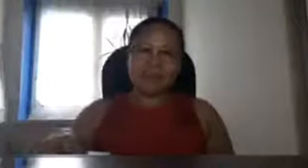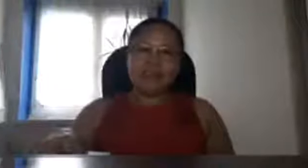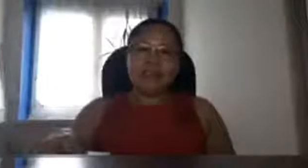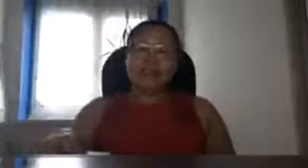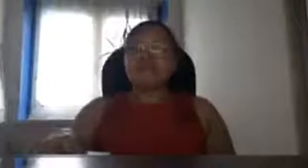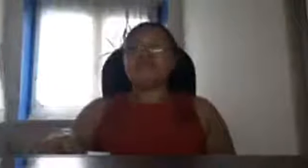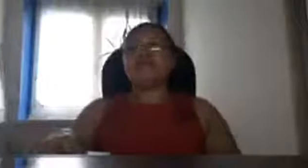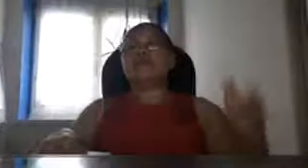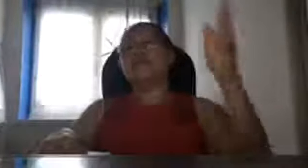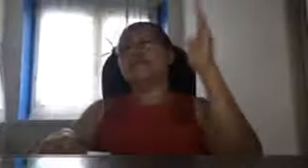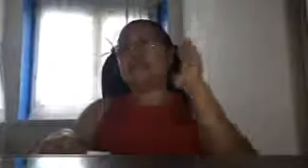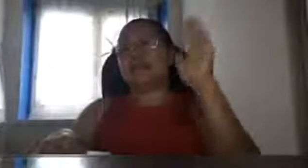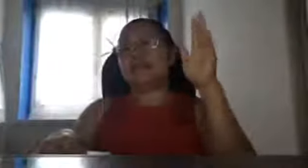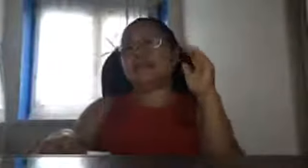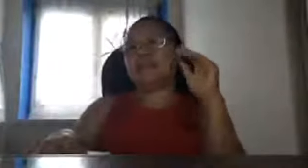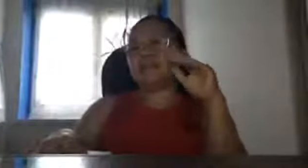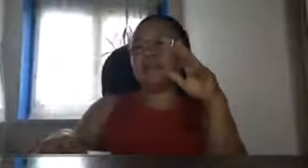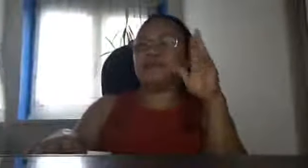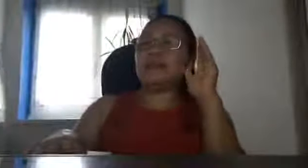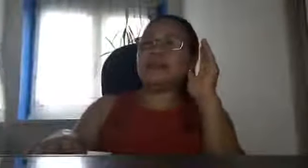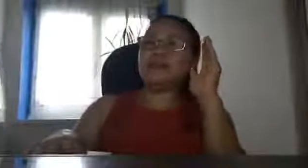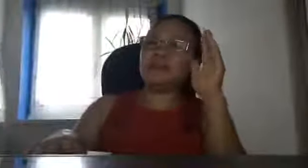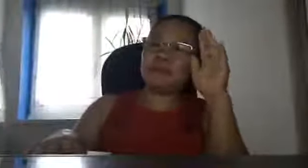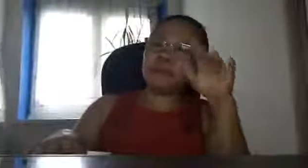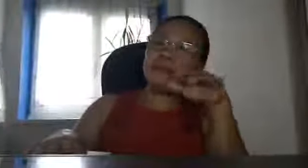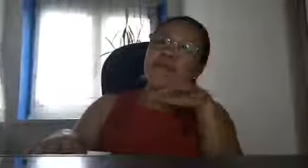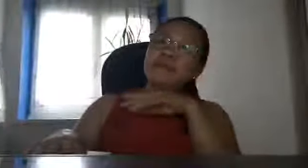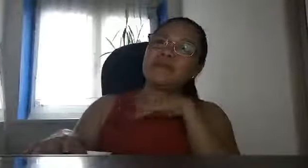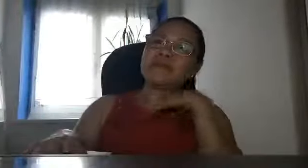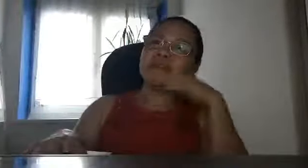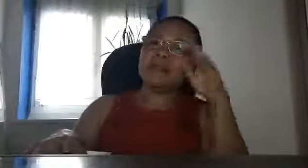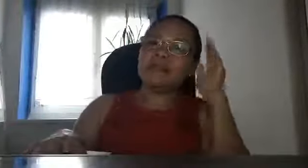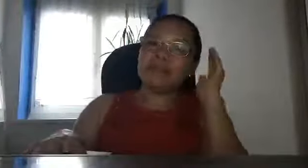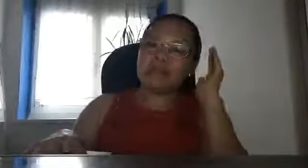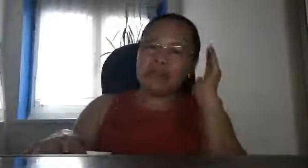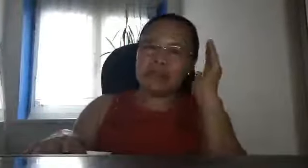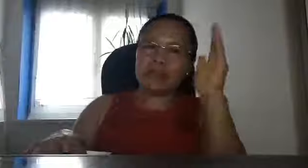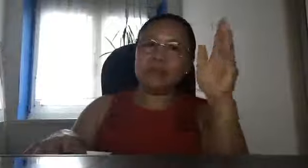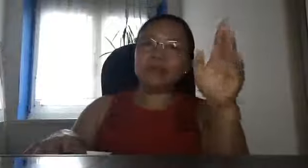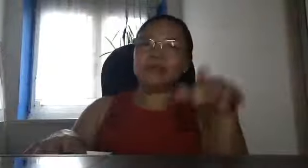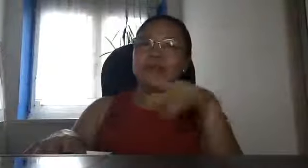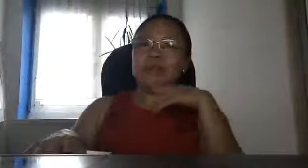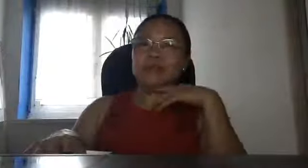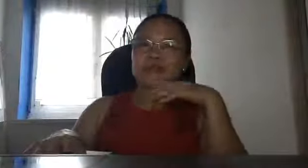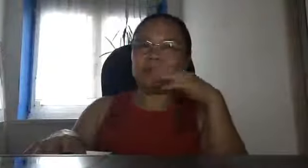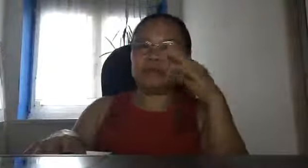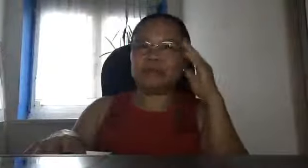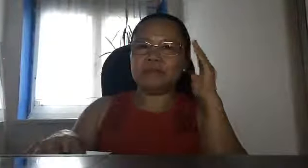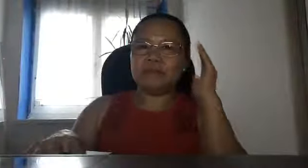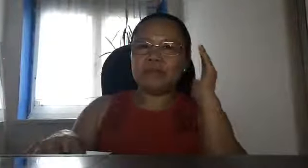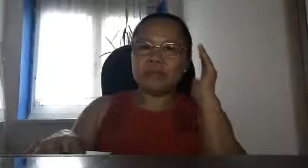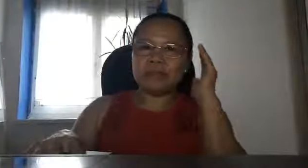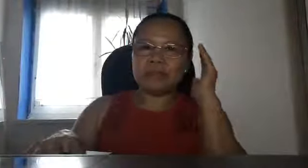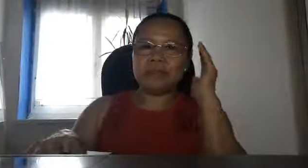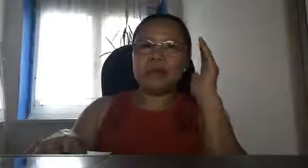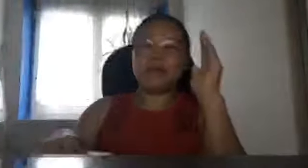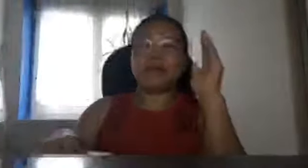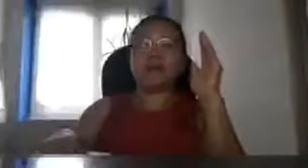so guys so mahal na Pangulo thank you sa iyong walang sawang